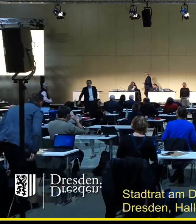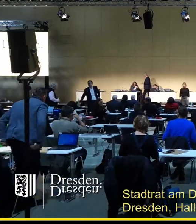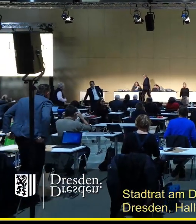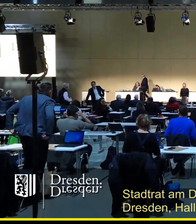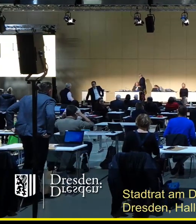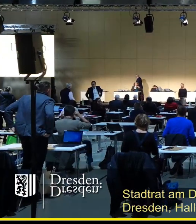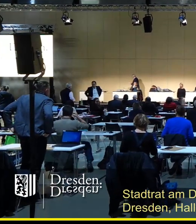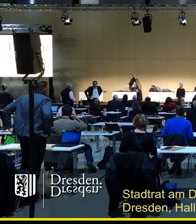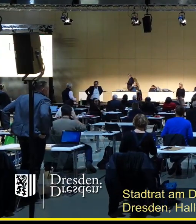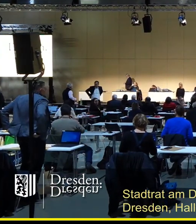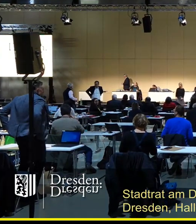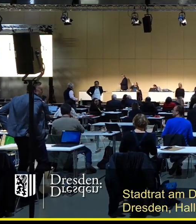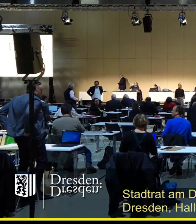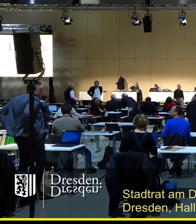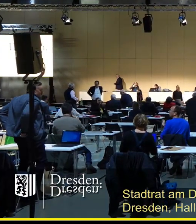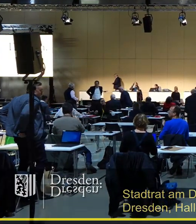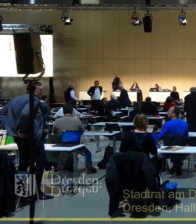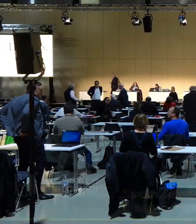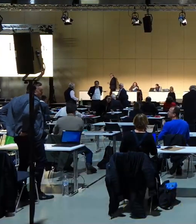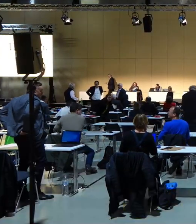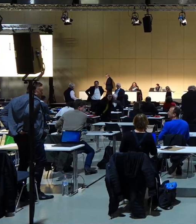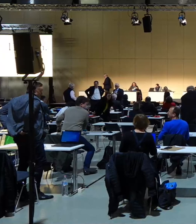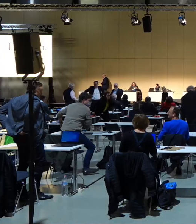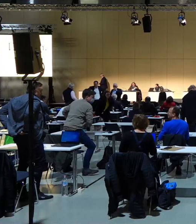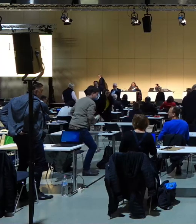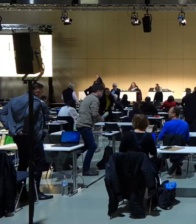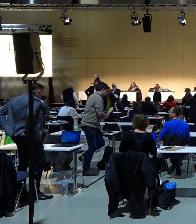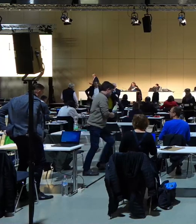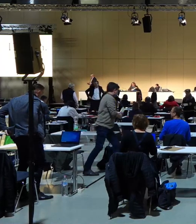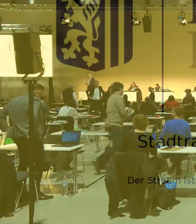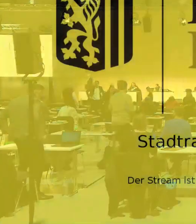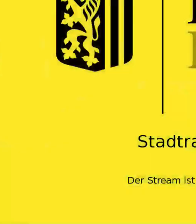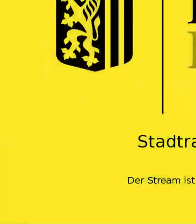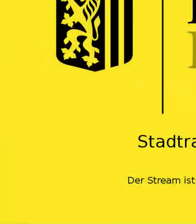nein.